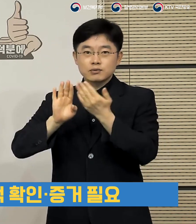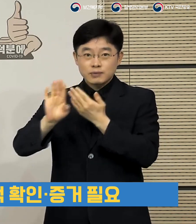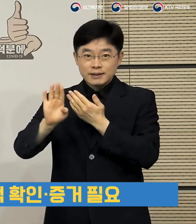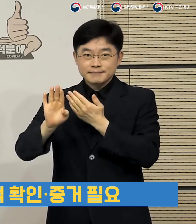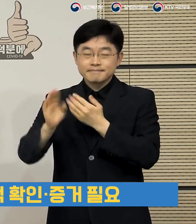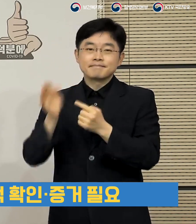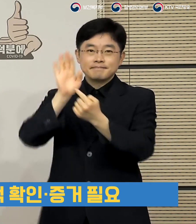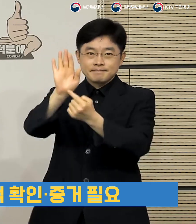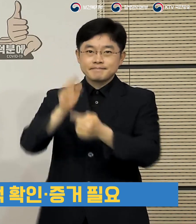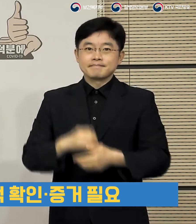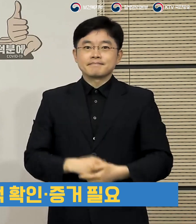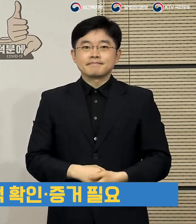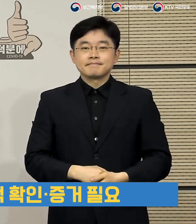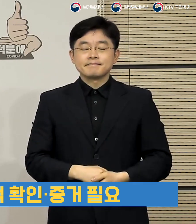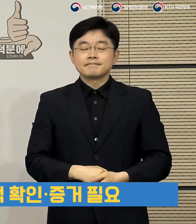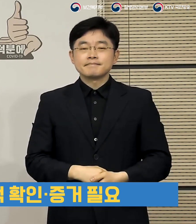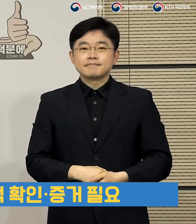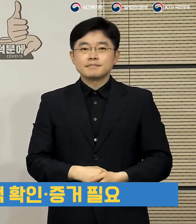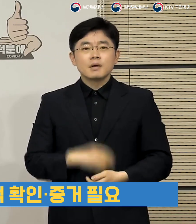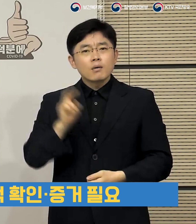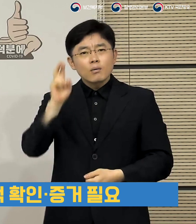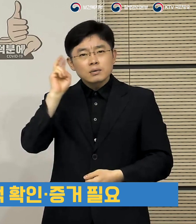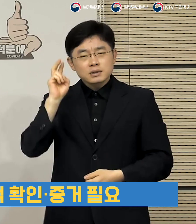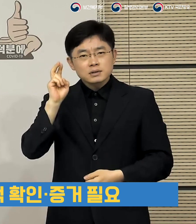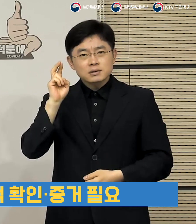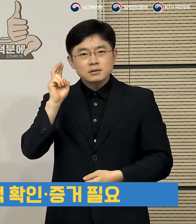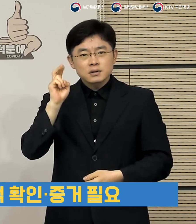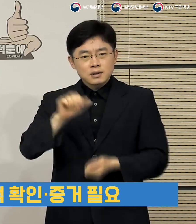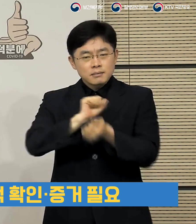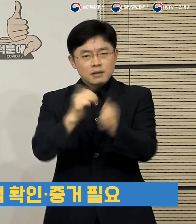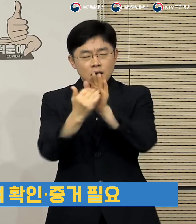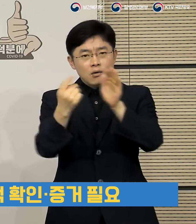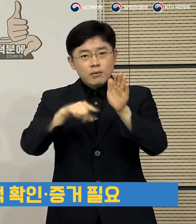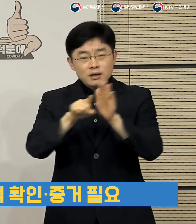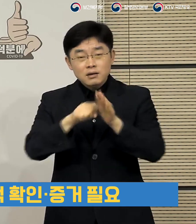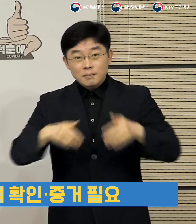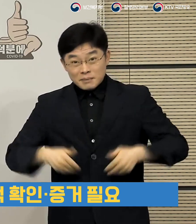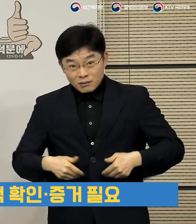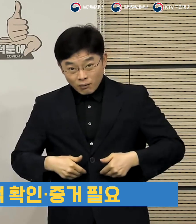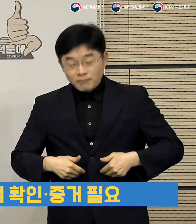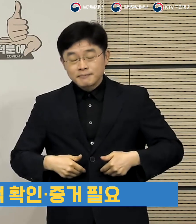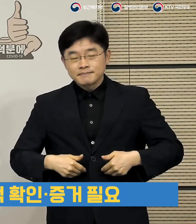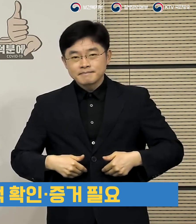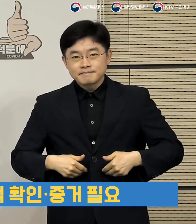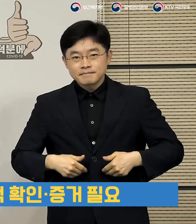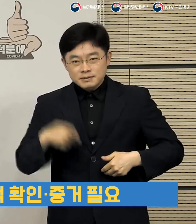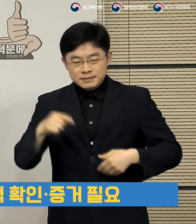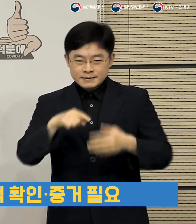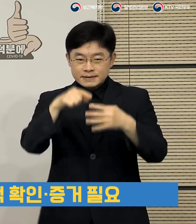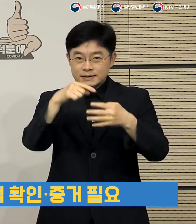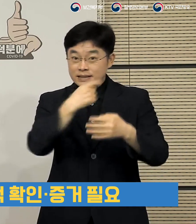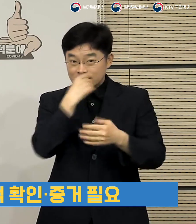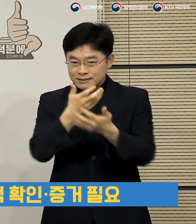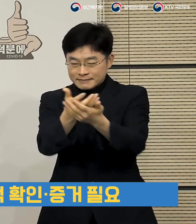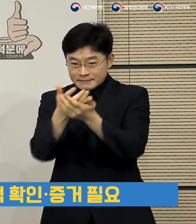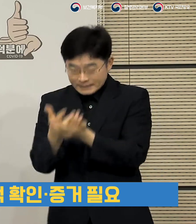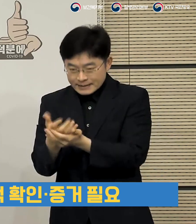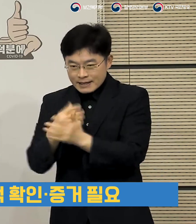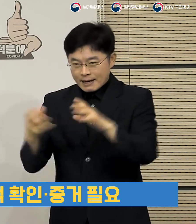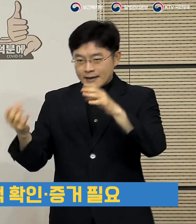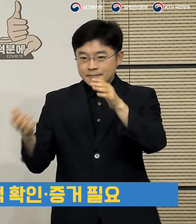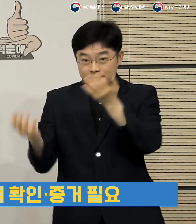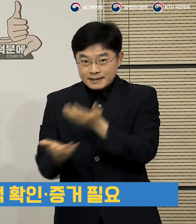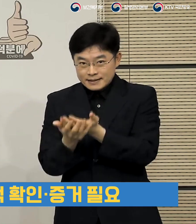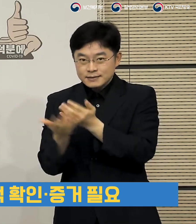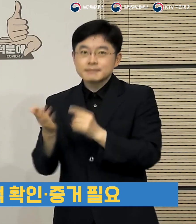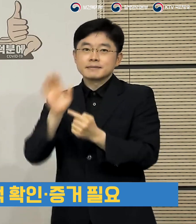이런 구조를 가지고 있습니다. 만약에 필요한 조치들이 객관적인 근거와 함께 제시가 된다면 이러한 부분 논의가